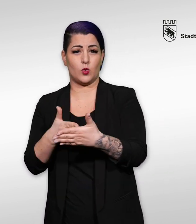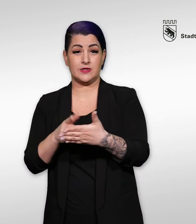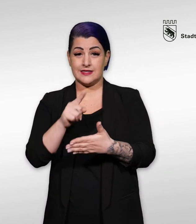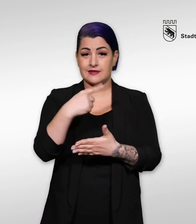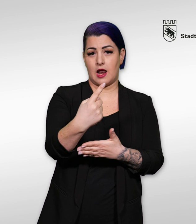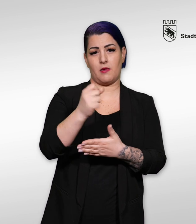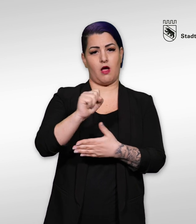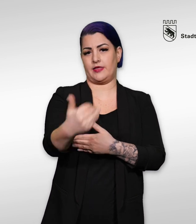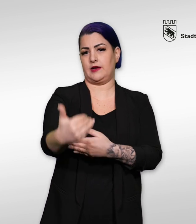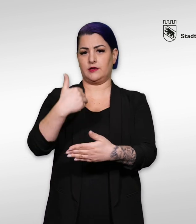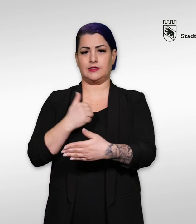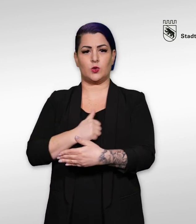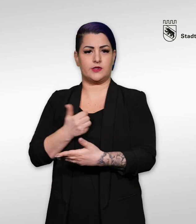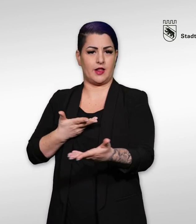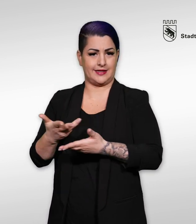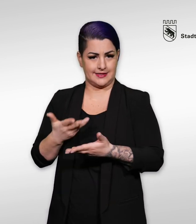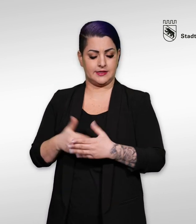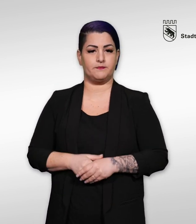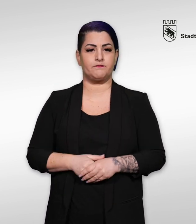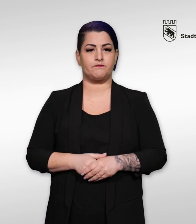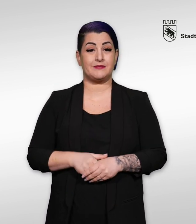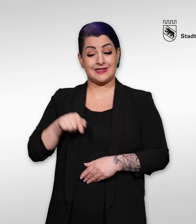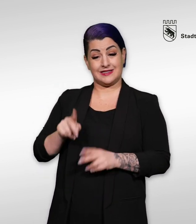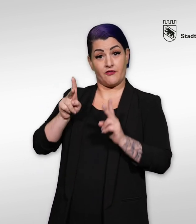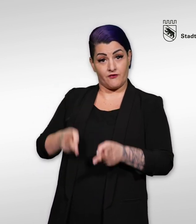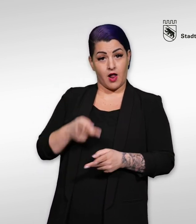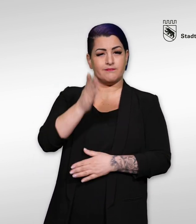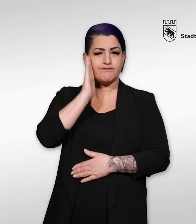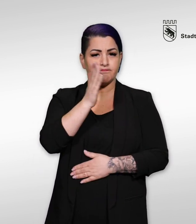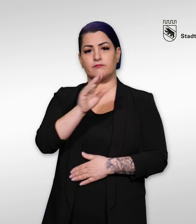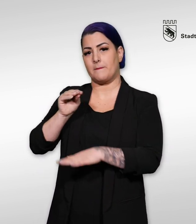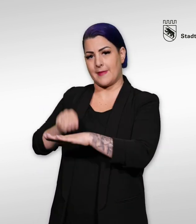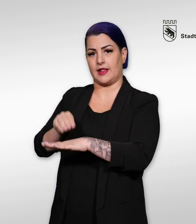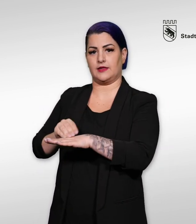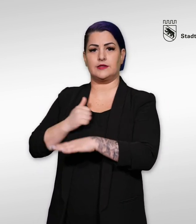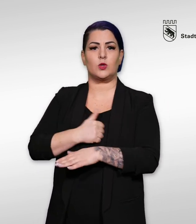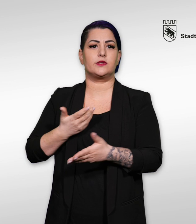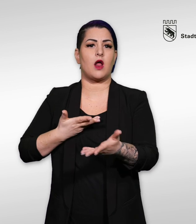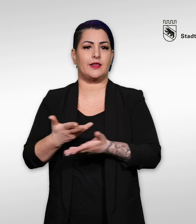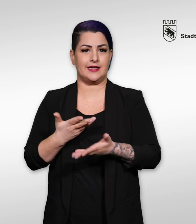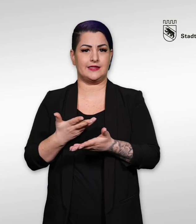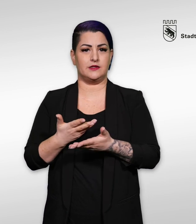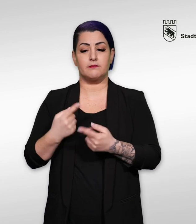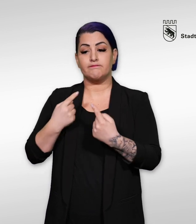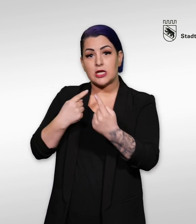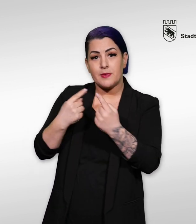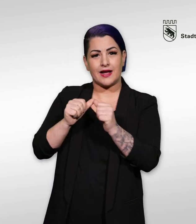mit Behinderungen und können nicht zum Sozialdienst kommen. Bitte melden Sie sich in diesem Fall beim Sozialdienst, um das Vorgehen zu besprechen.